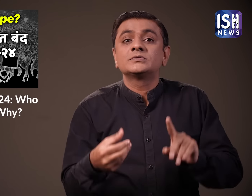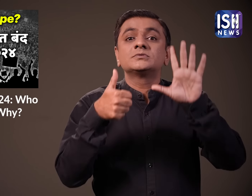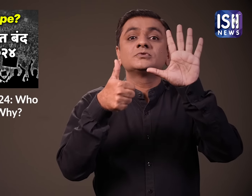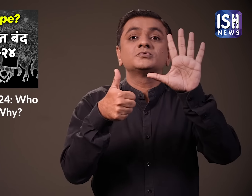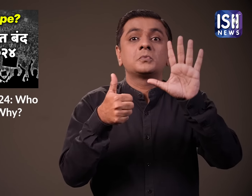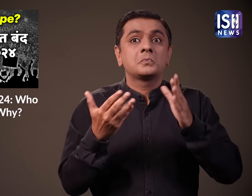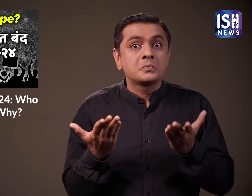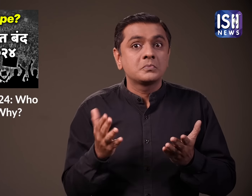चलेगा